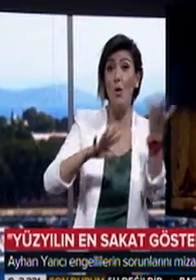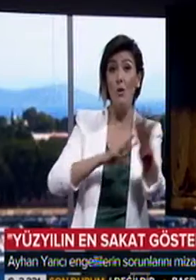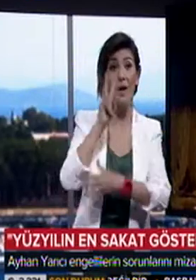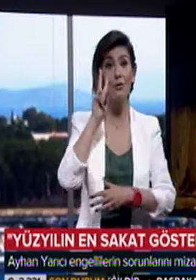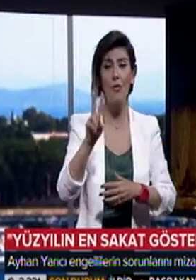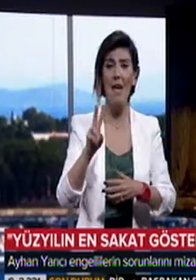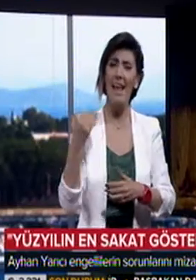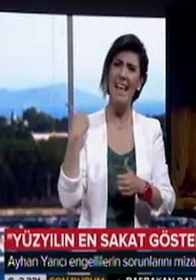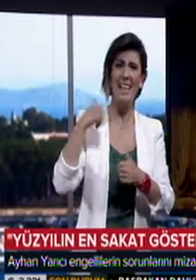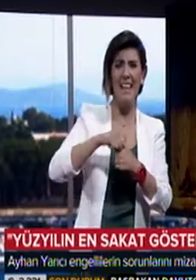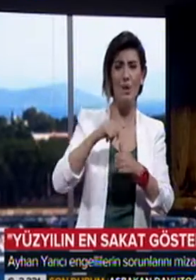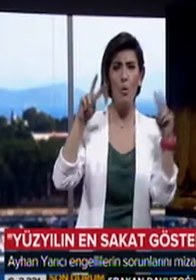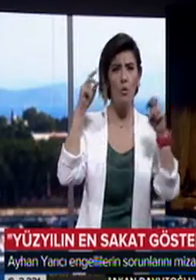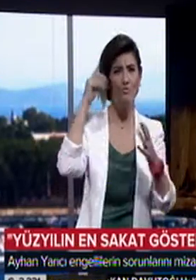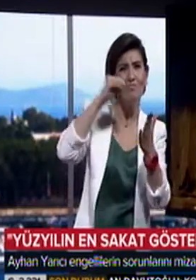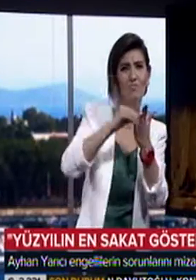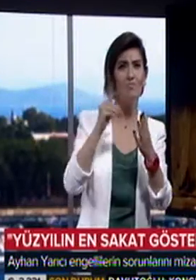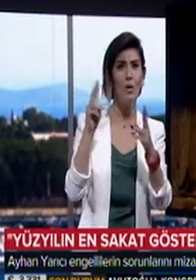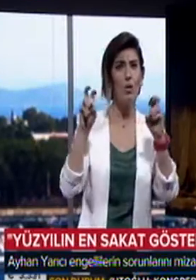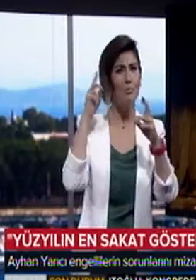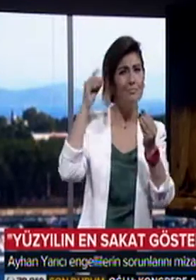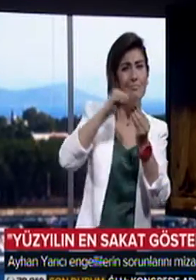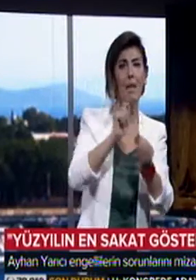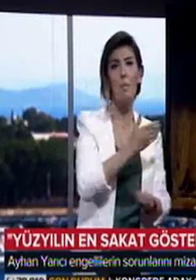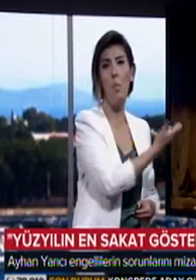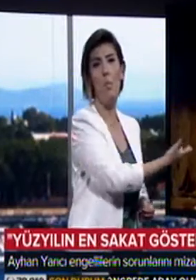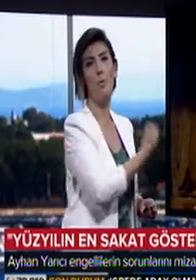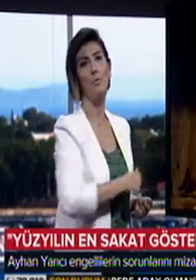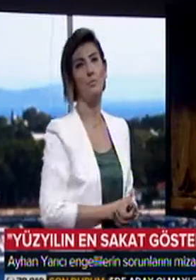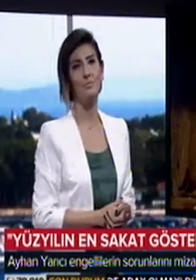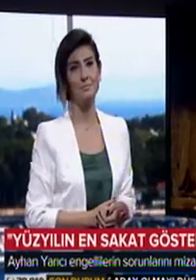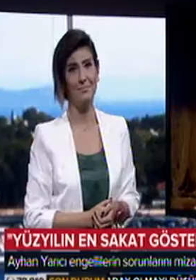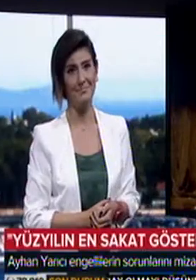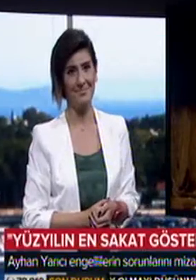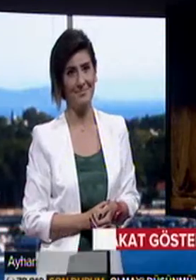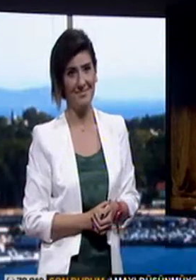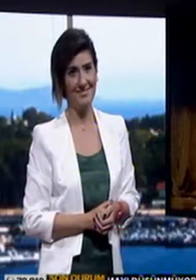olaylara göre güncelliyor. Abla hiç şey var, şey var. O ne geçtim? Bu ne?